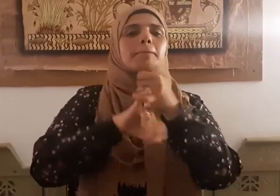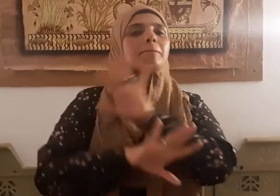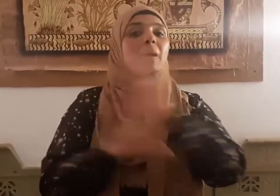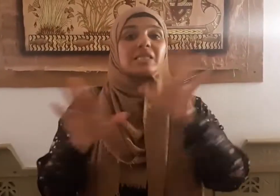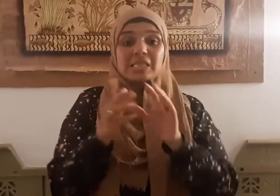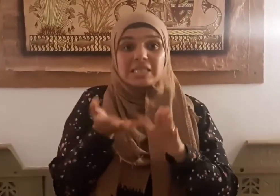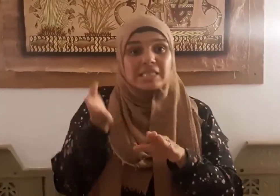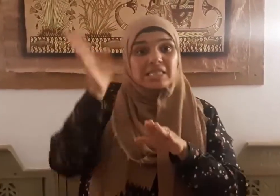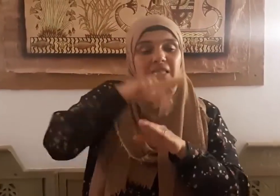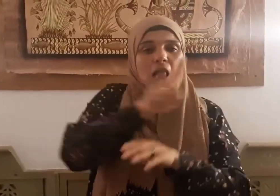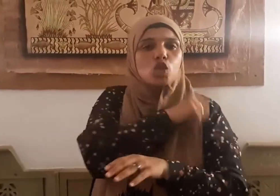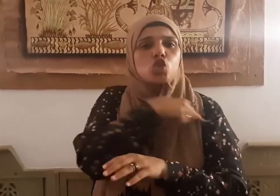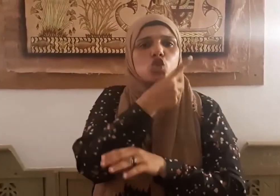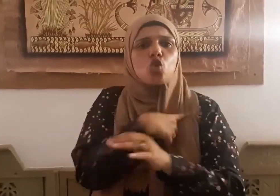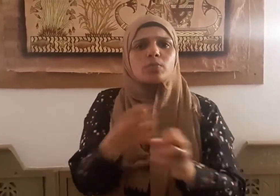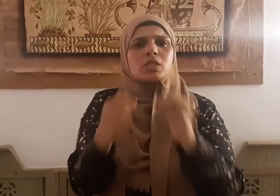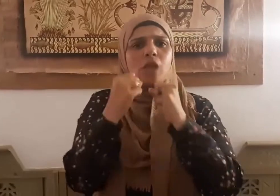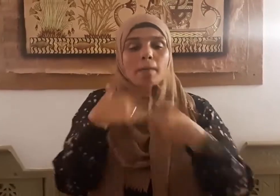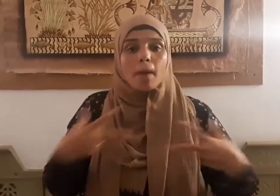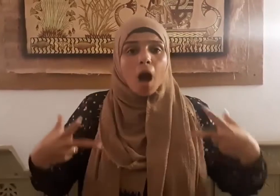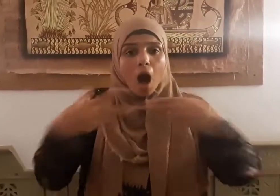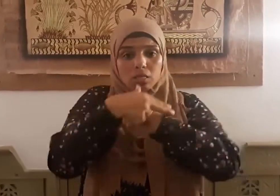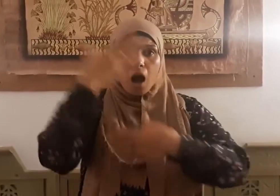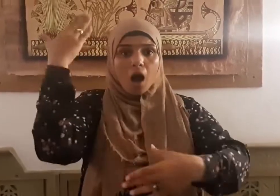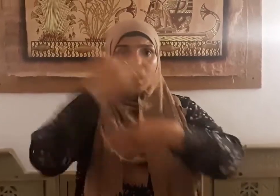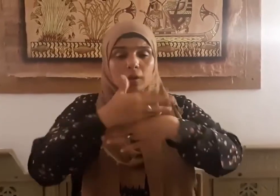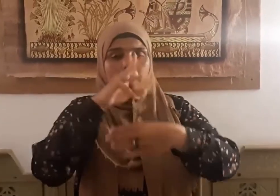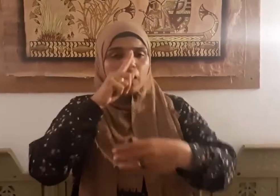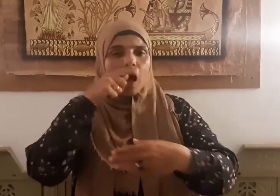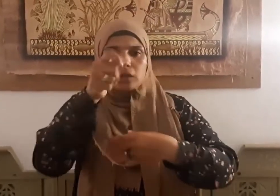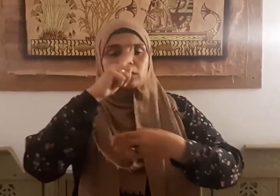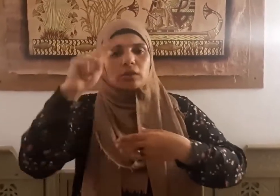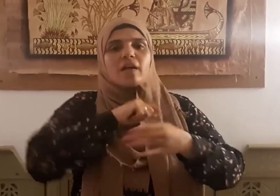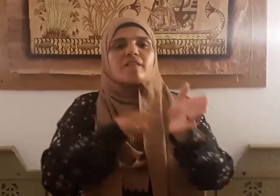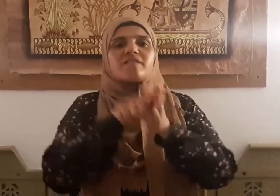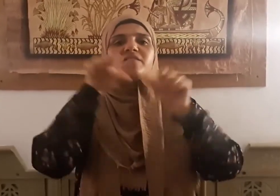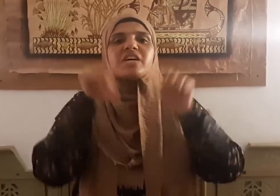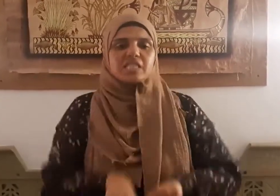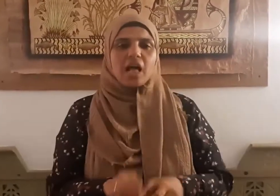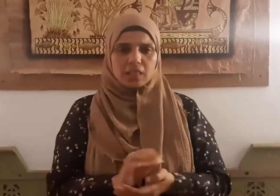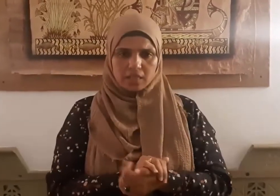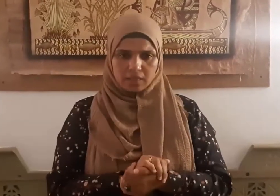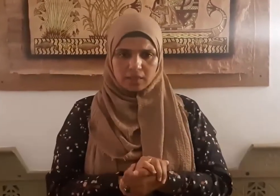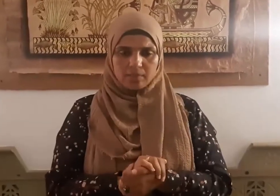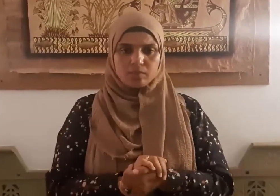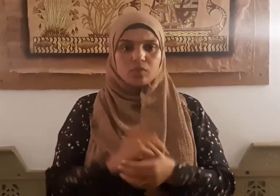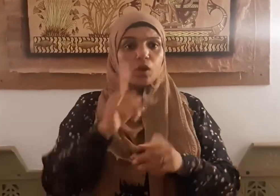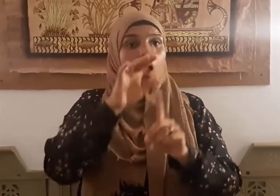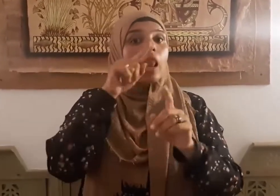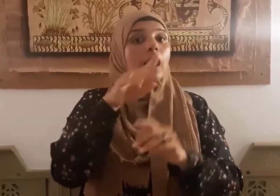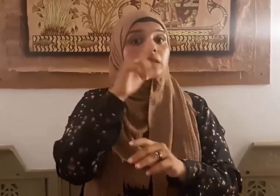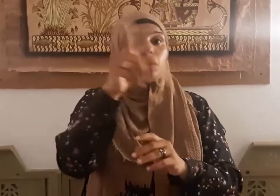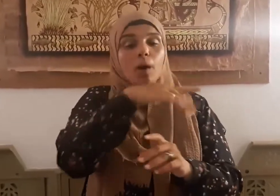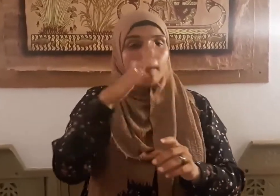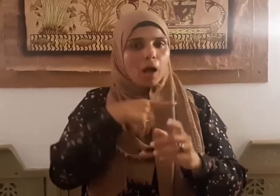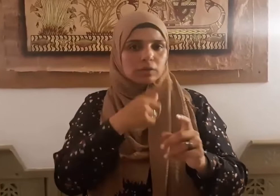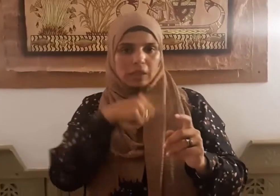فيه من التقاطع والإيذاء والفساد وثبوت الوعيد عليه في